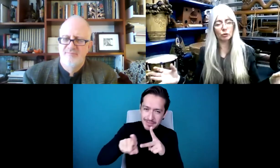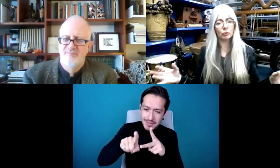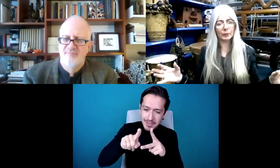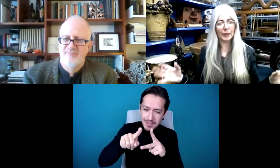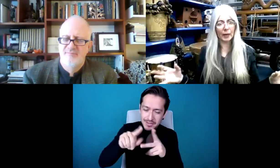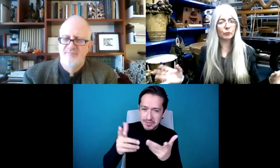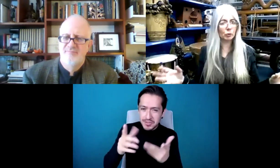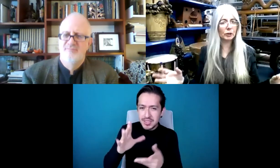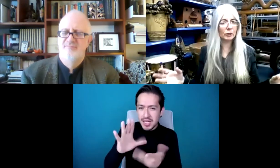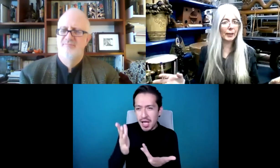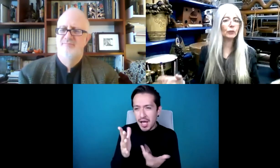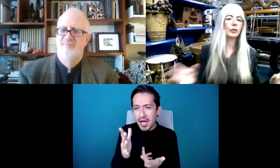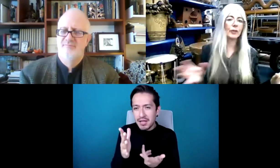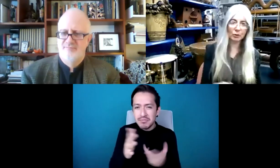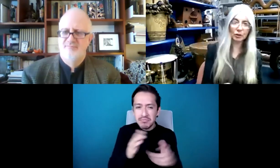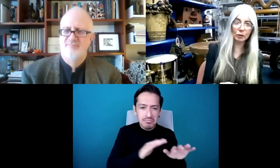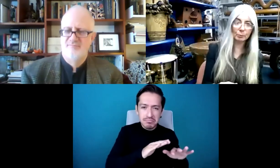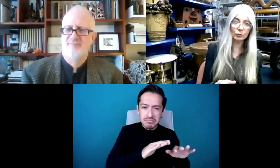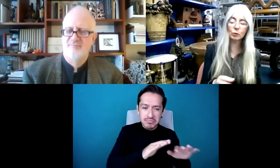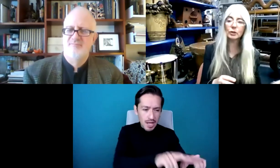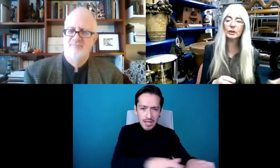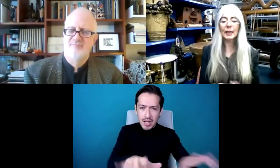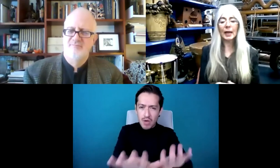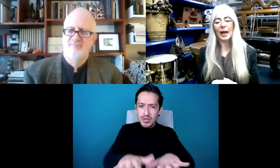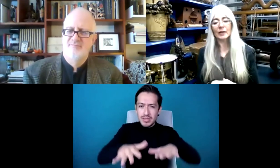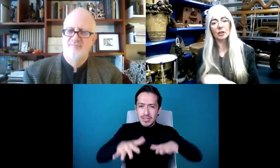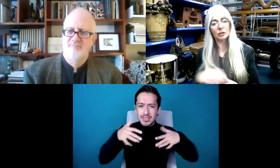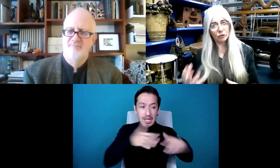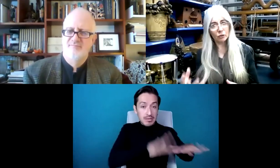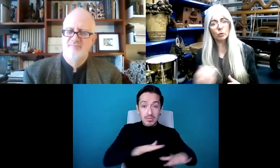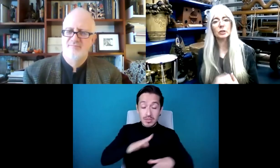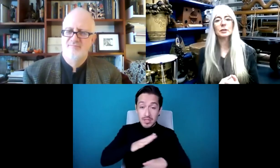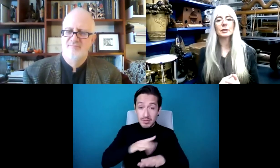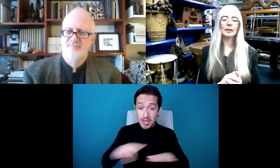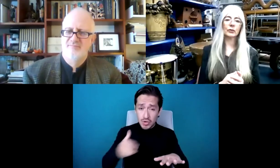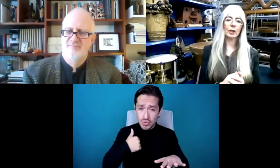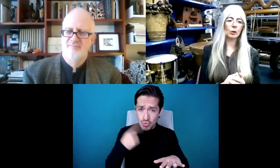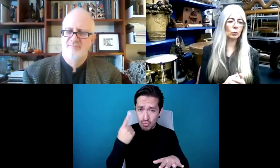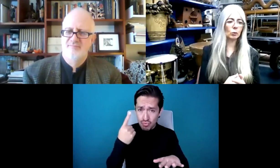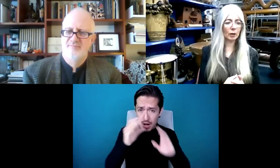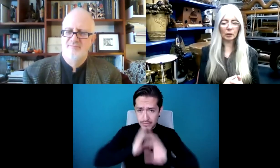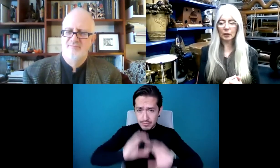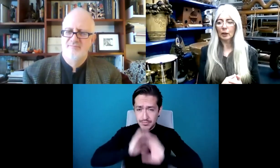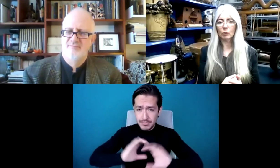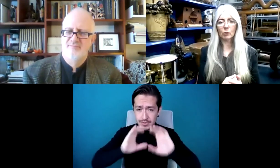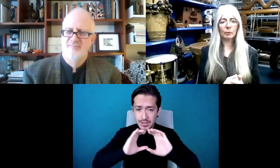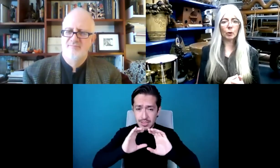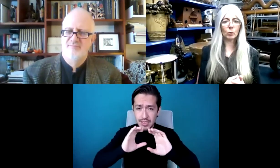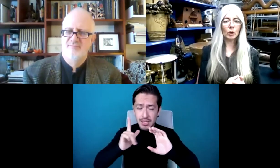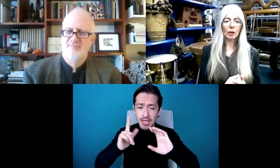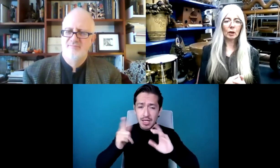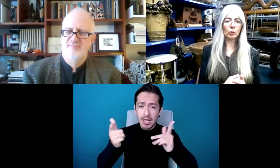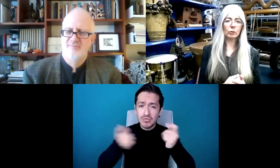bueno, ya tenía todos mis tambores frente a la orquesta. Iba a tocar una pieza y entró el conductor y dijo,